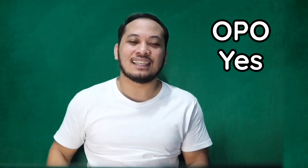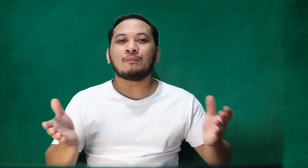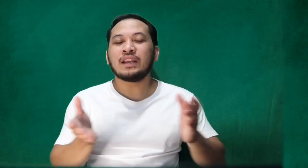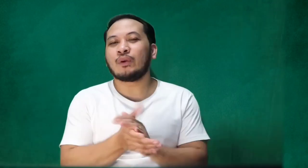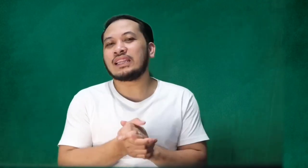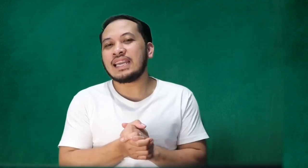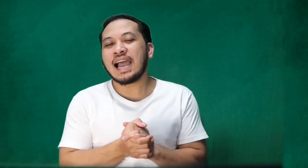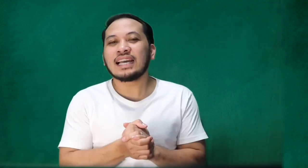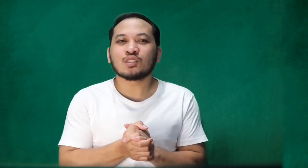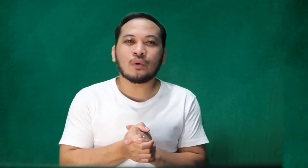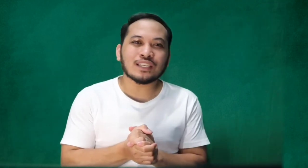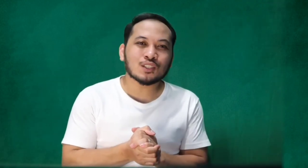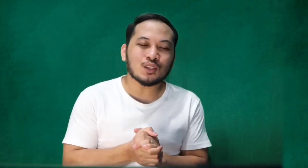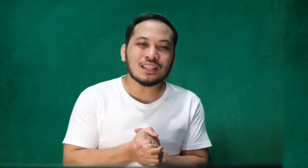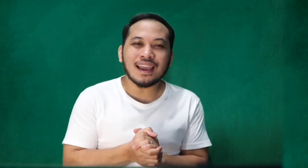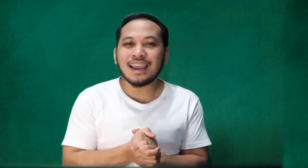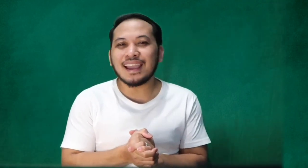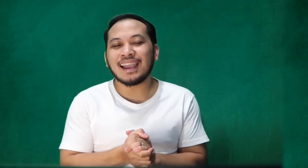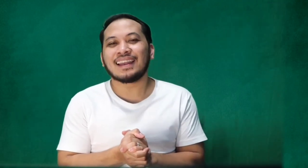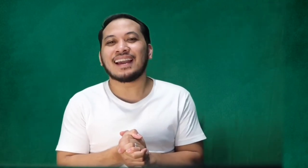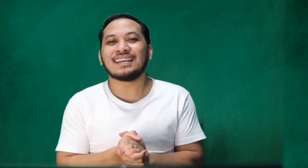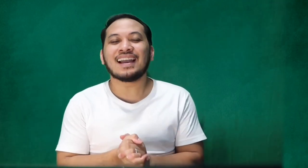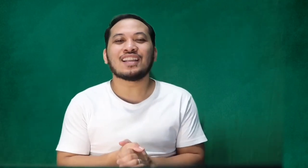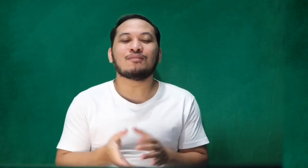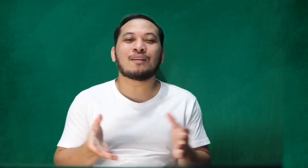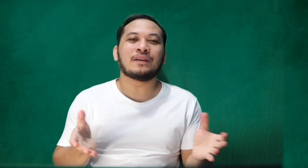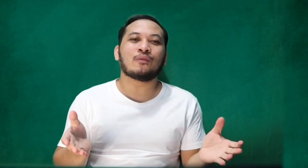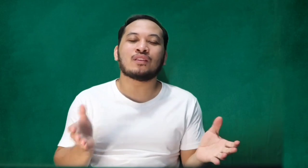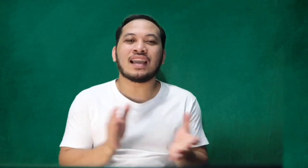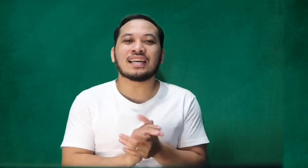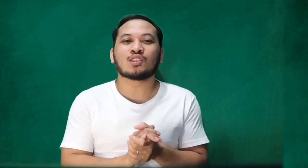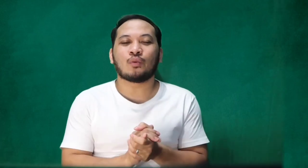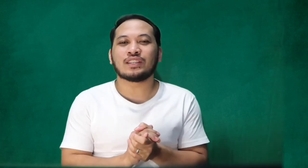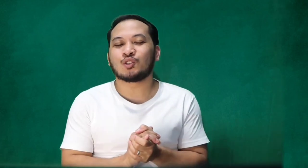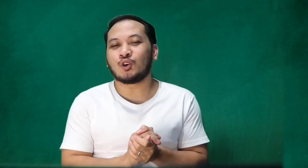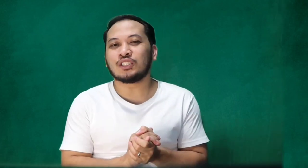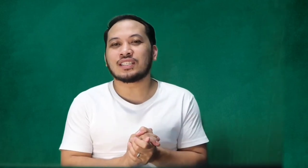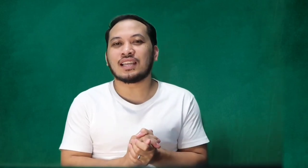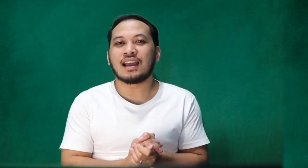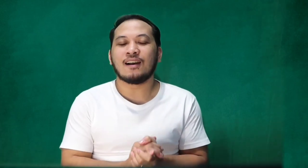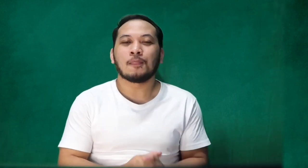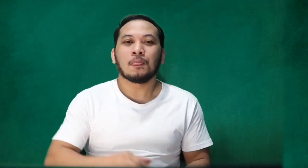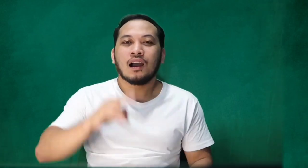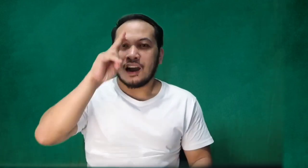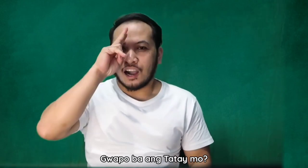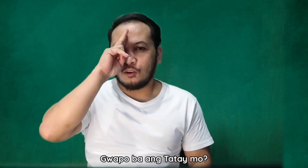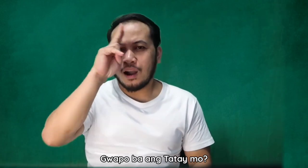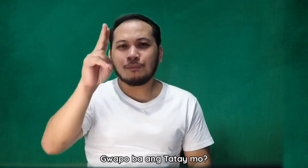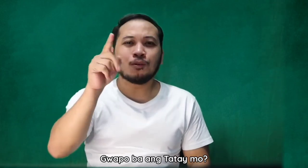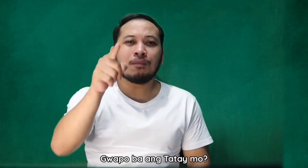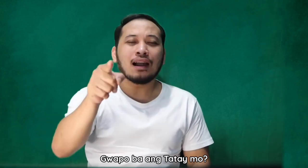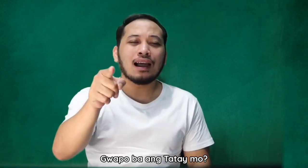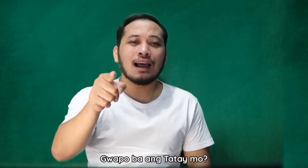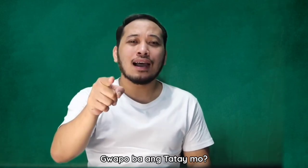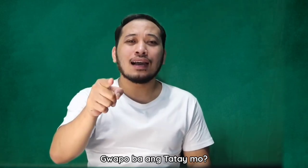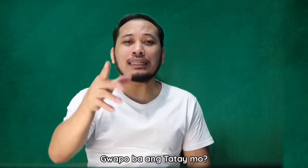Frequently asked questions din. Ayan. Yung mga frequently asked questions na, Gwapo ba ang